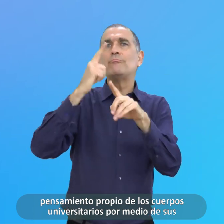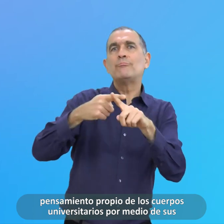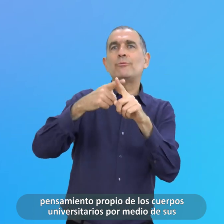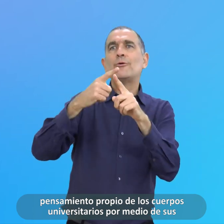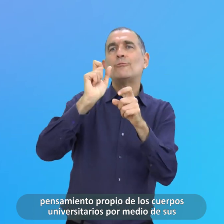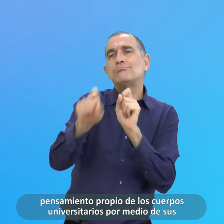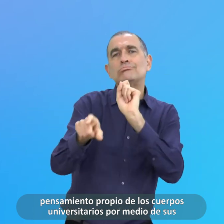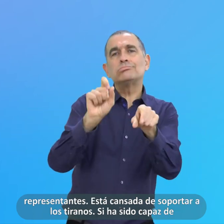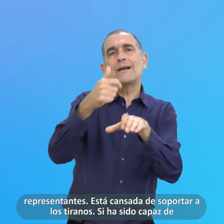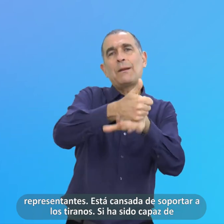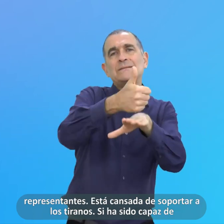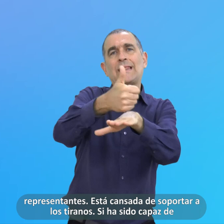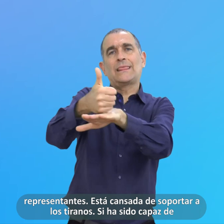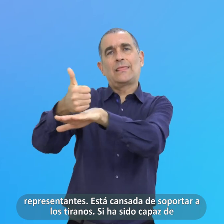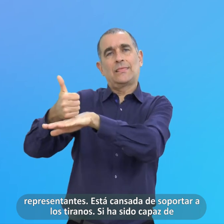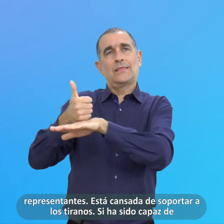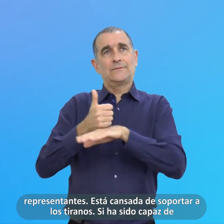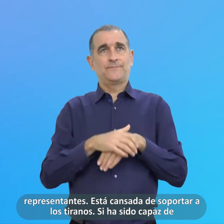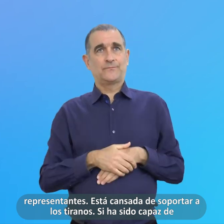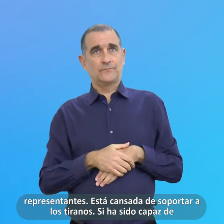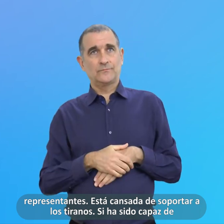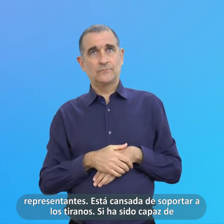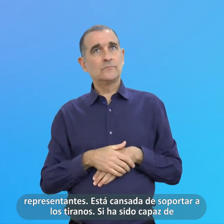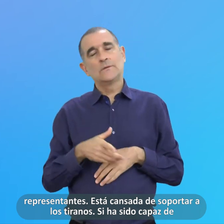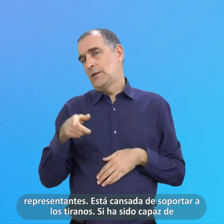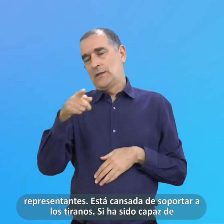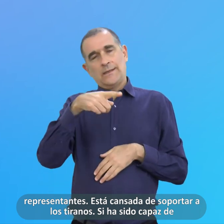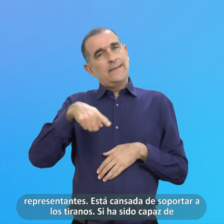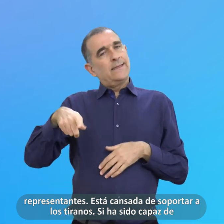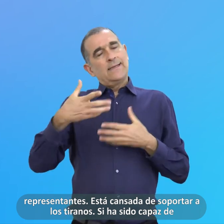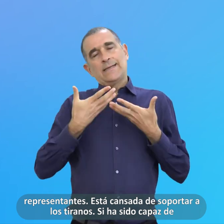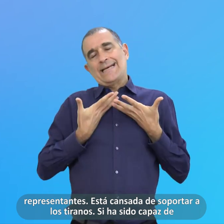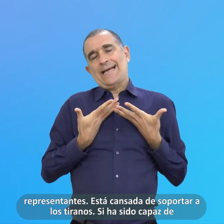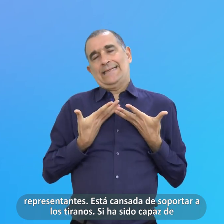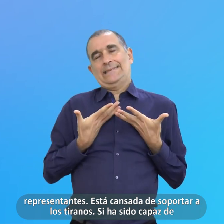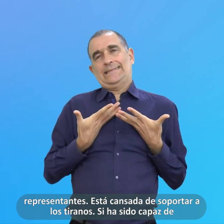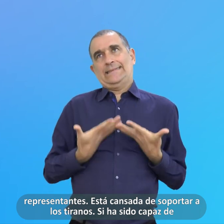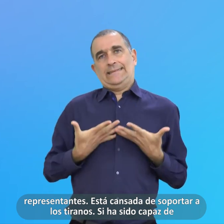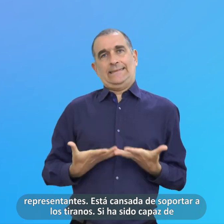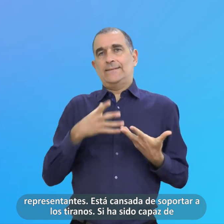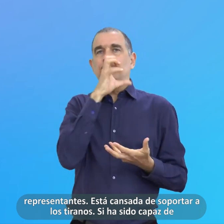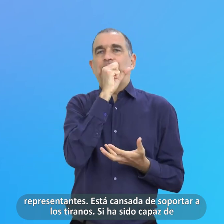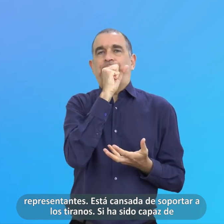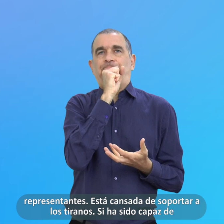Medio De Sus Representantes Está Cansada De